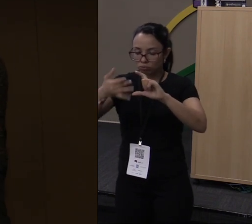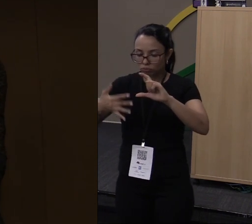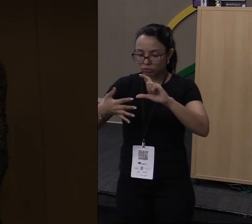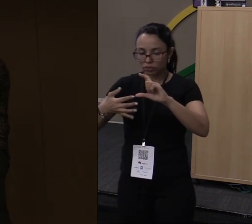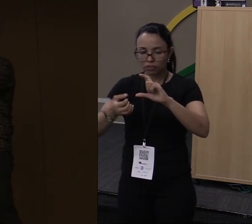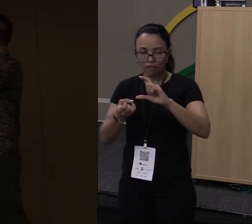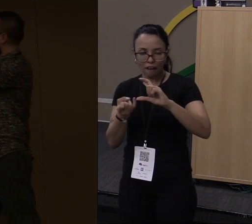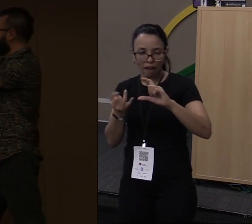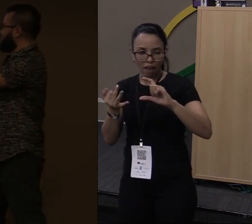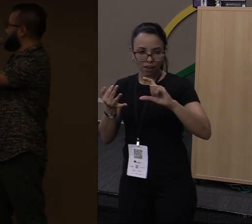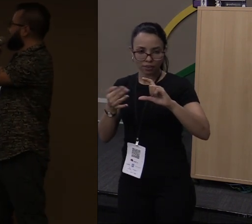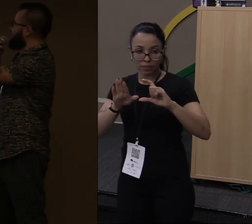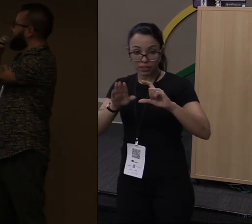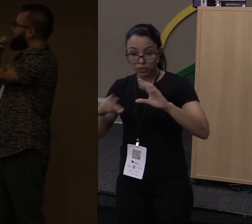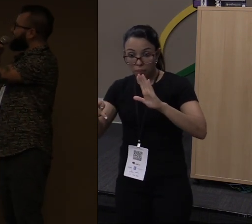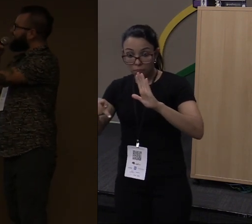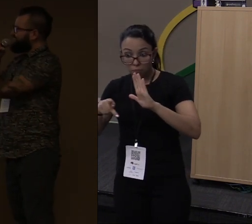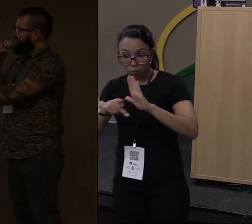Rust, isso é do jogo.